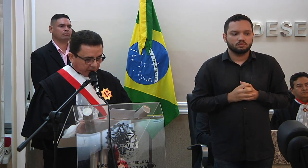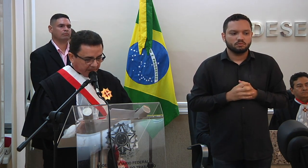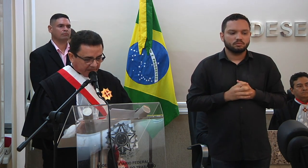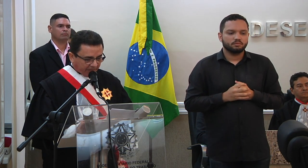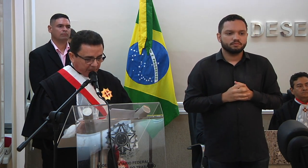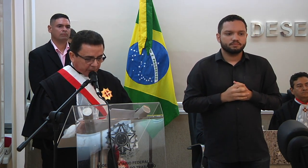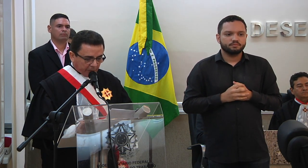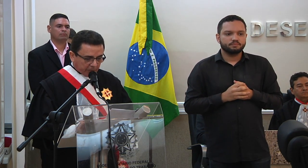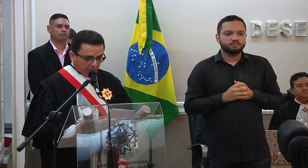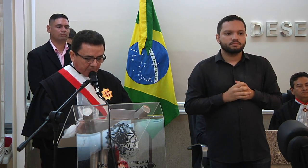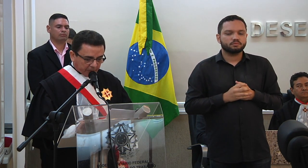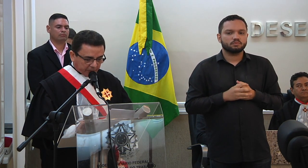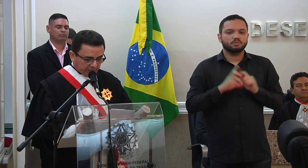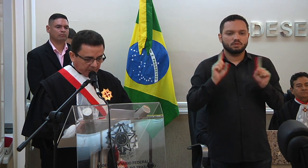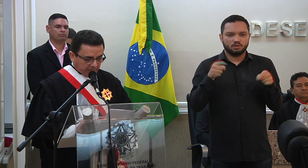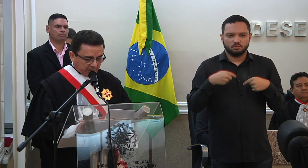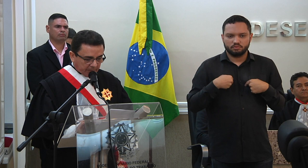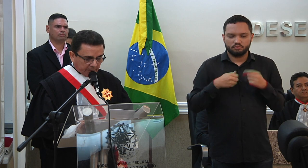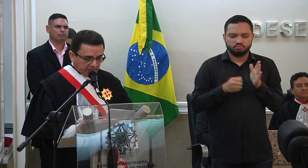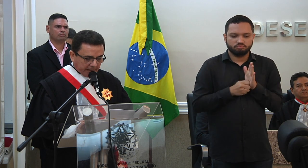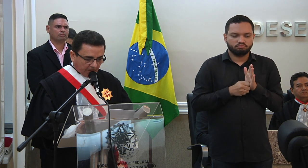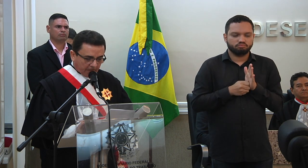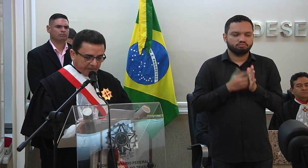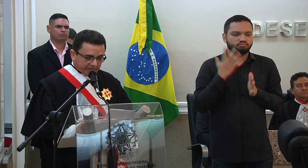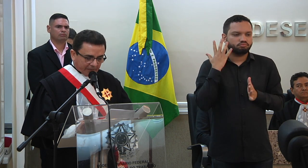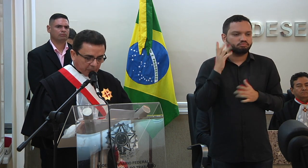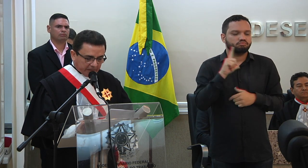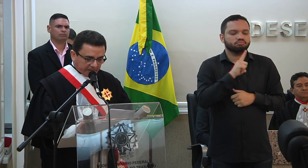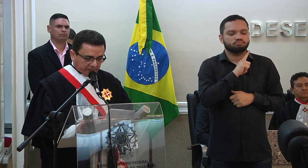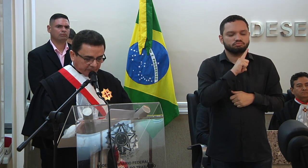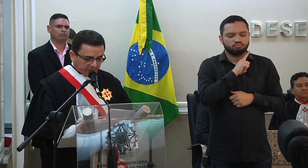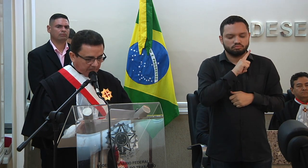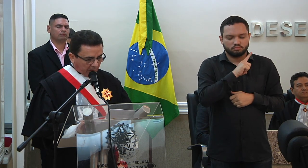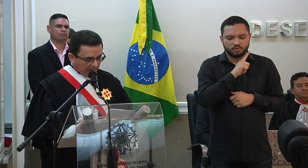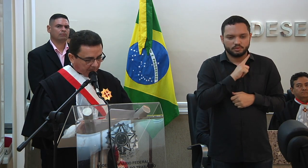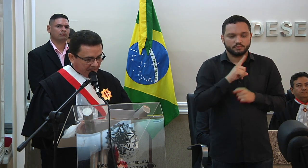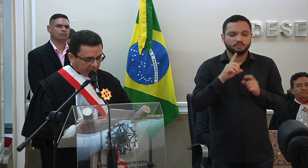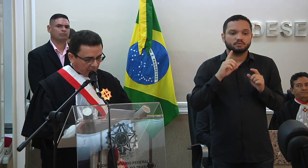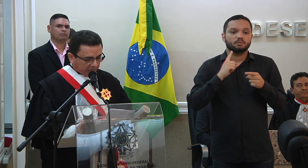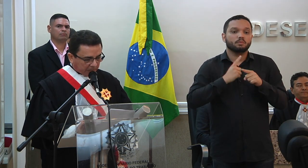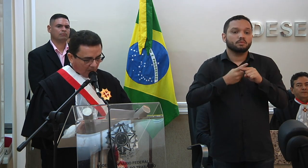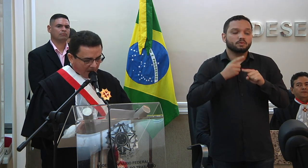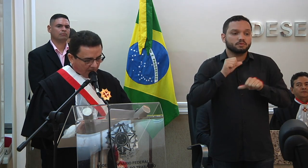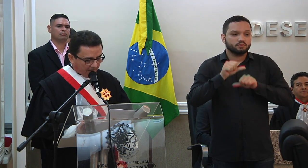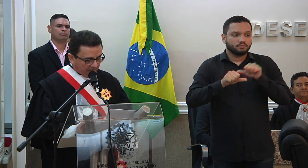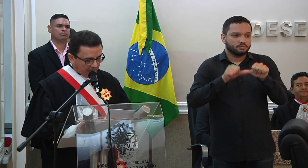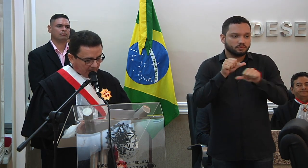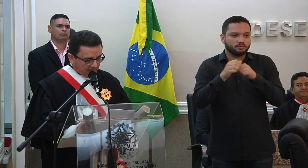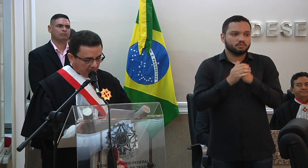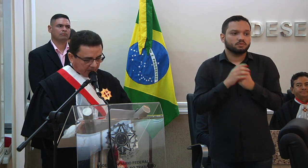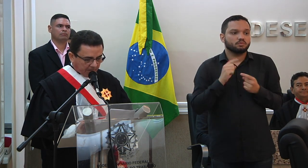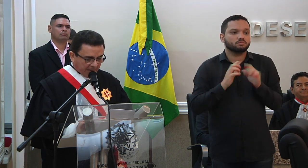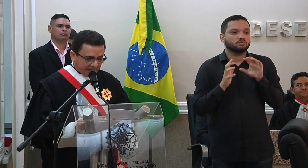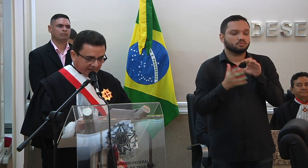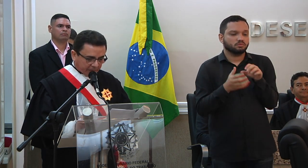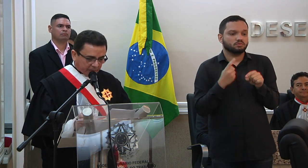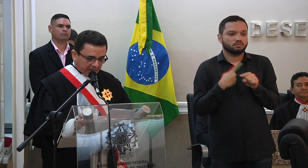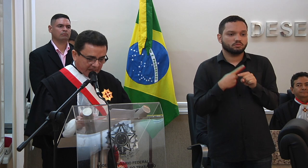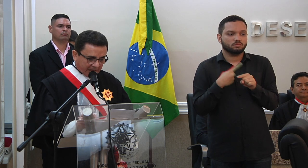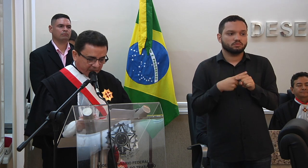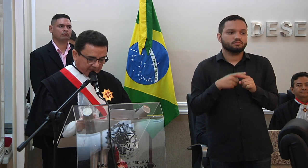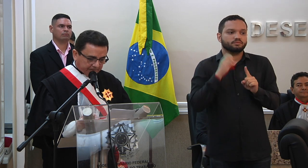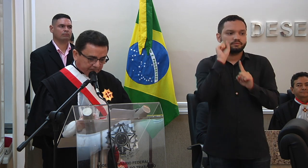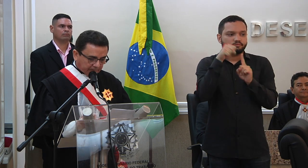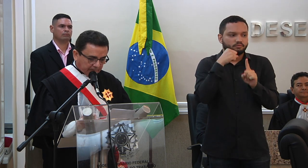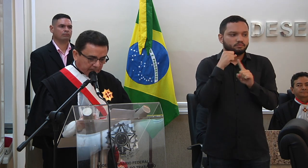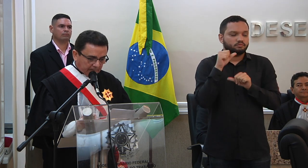Os desafios são inúmeros e decorrem das mudanças, porque passa o mundo atual, porque passa a